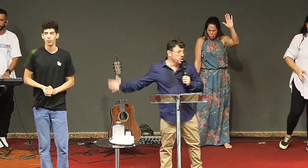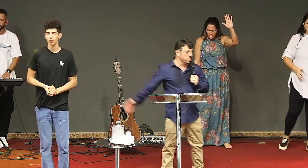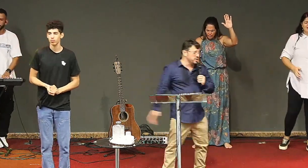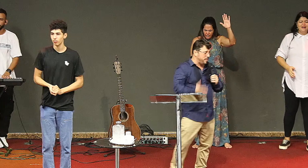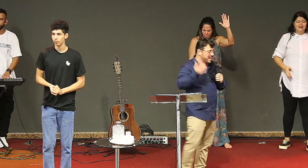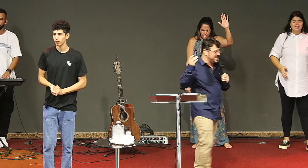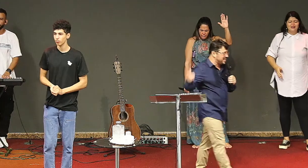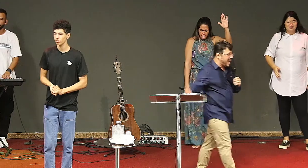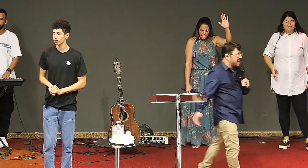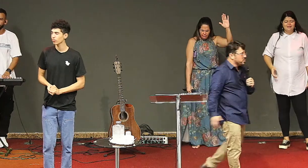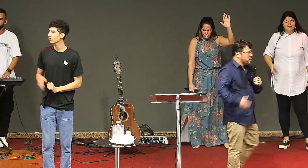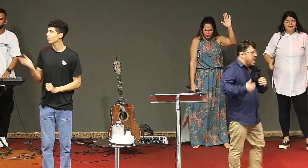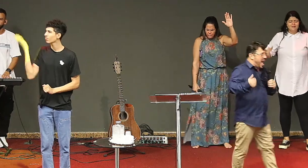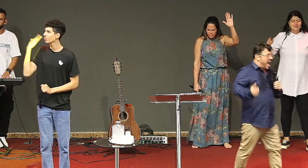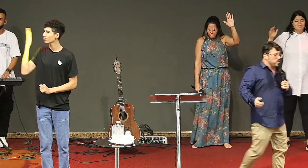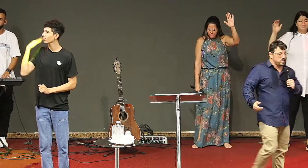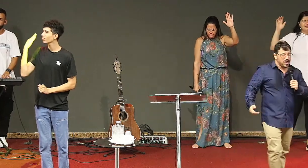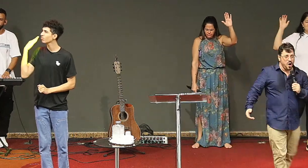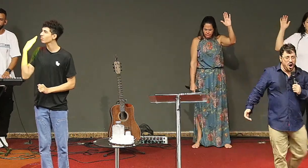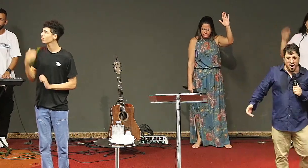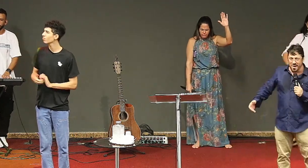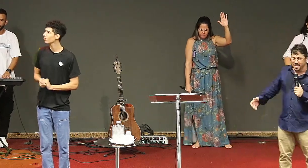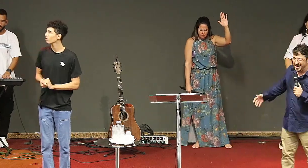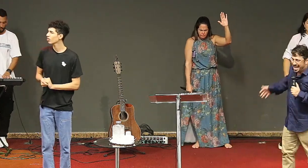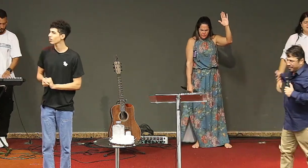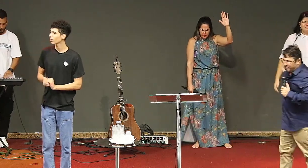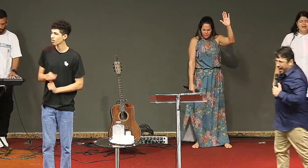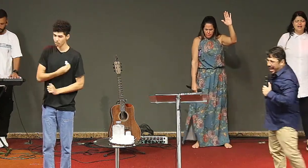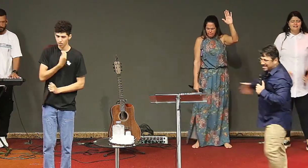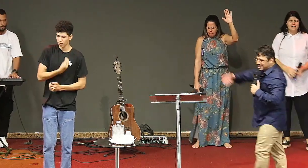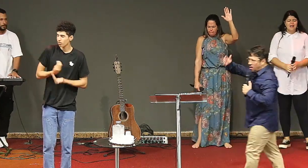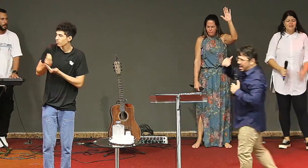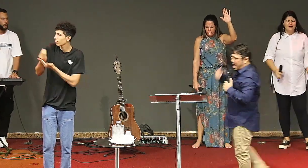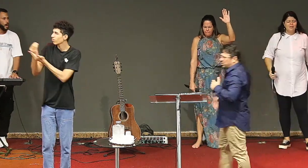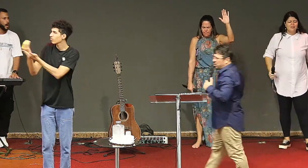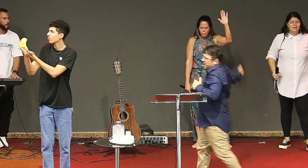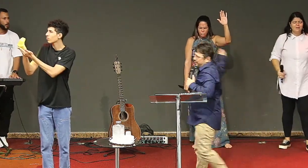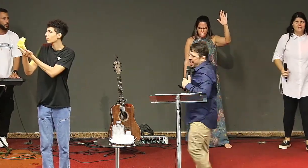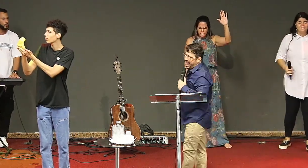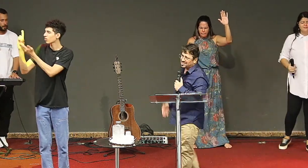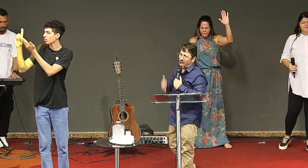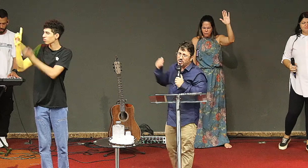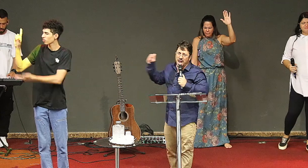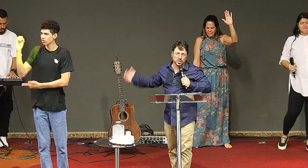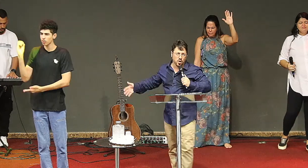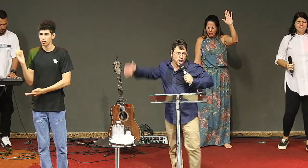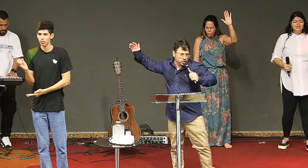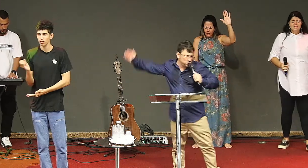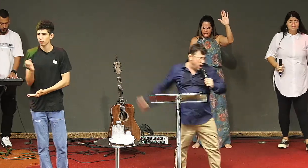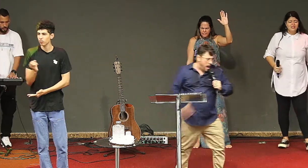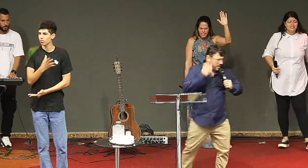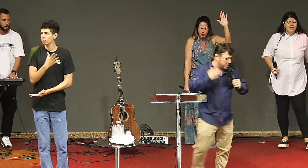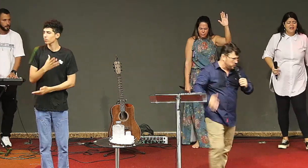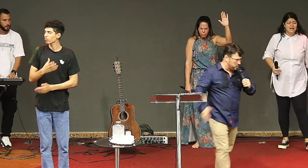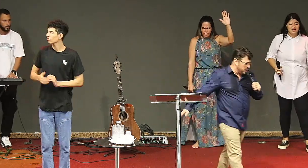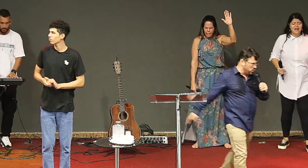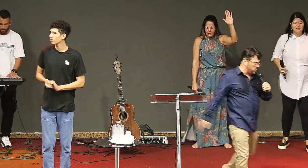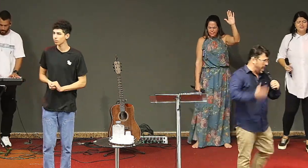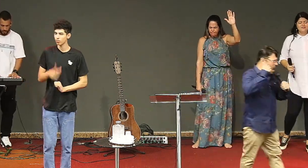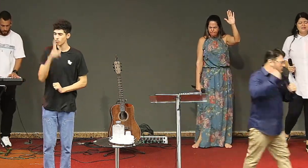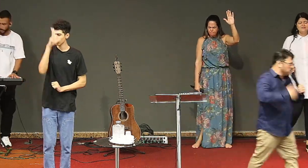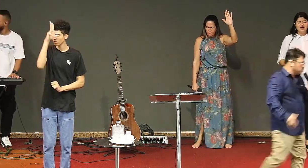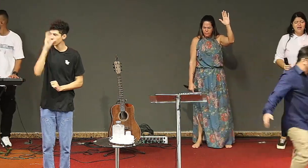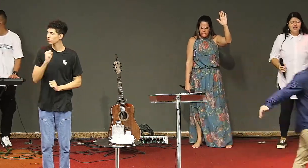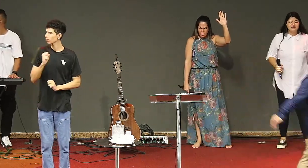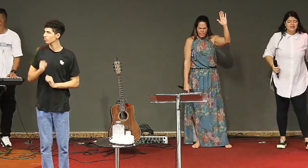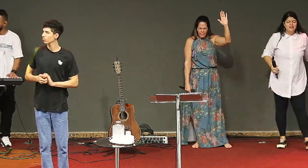frutos apresentados ao Senhor vem restaurando vem restaurando sopra Espírito de